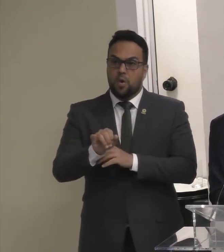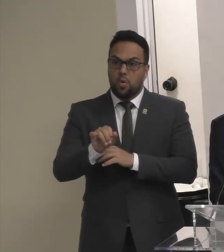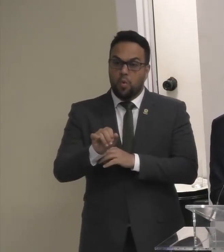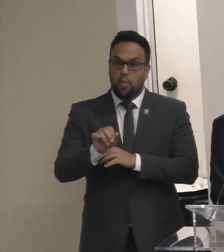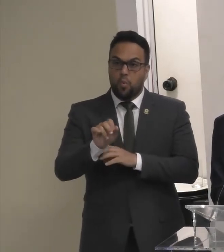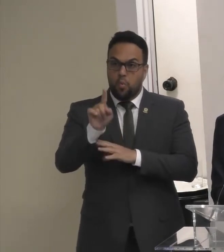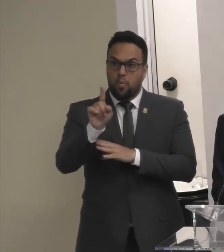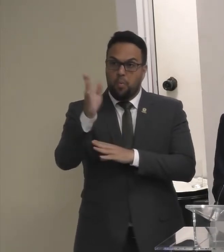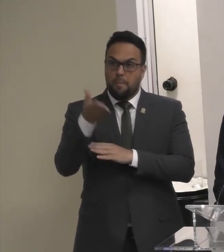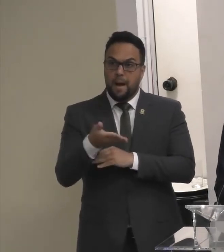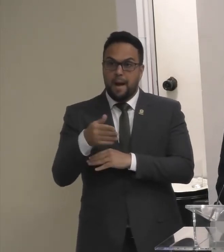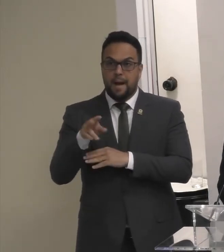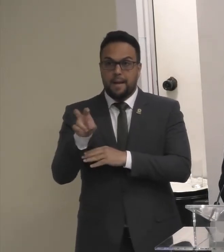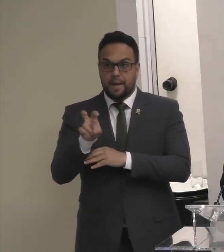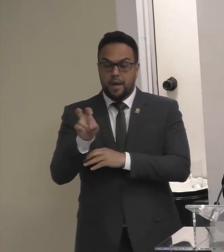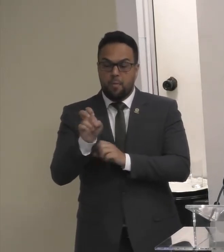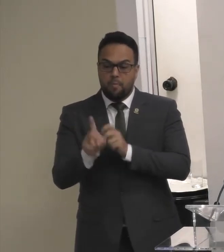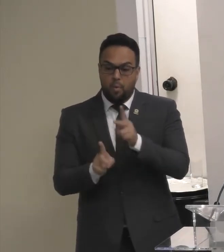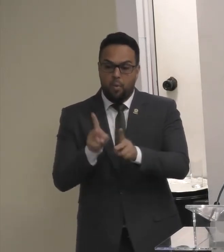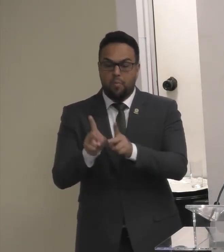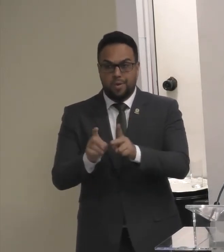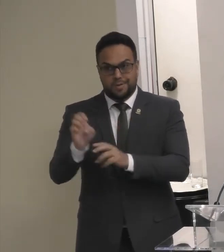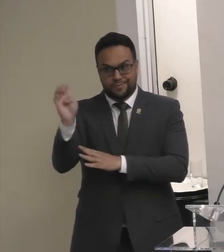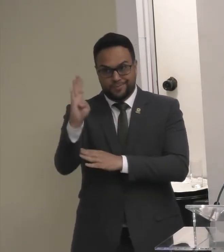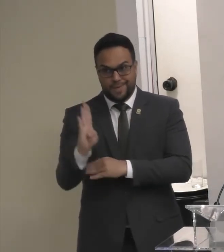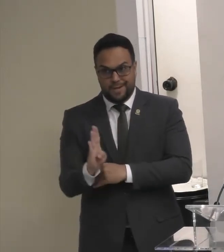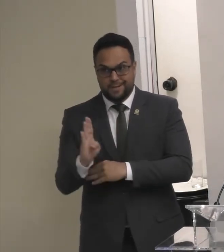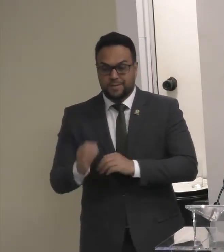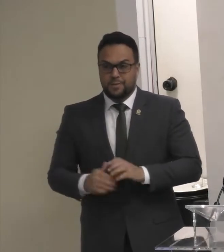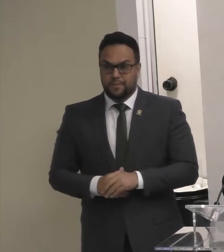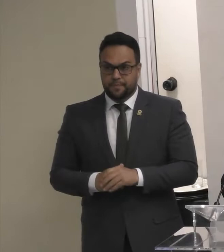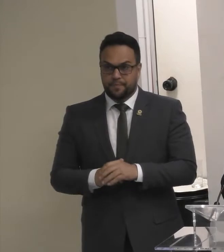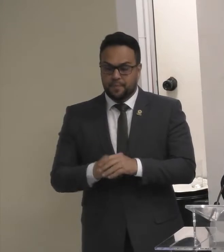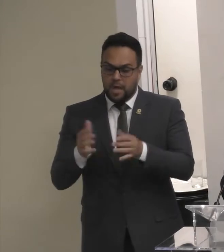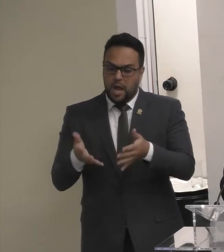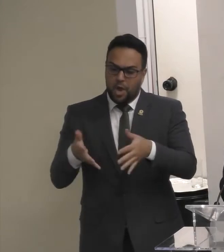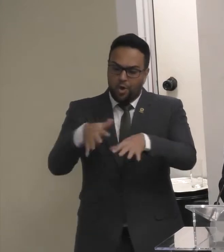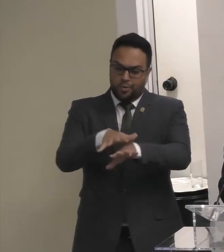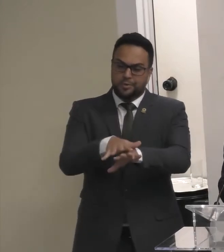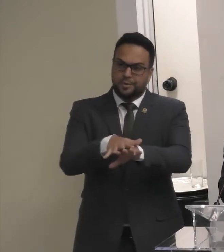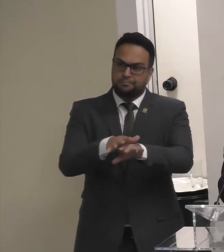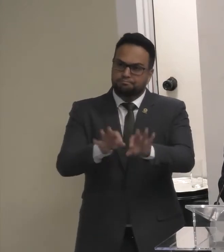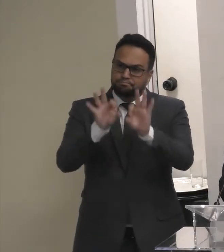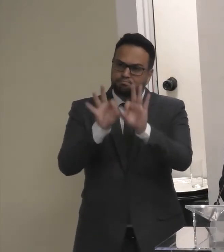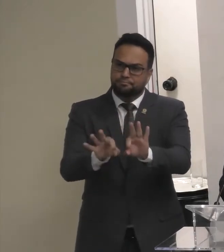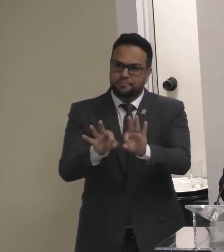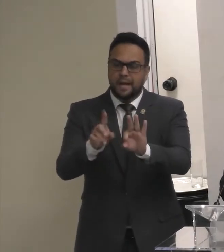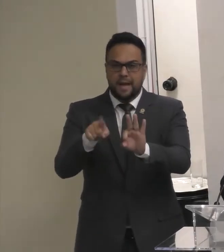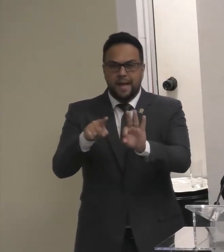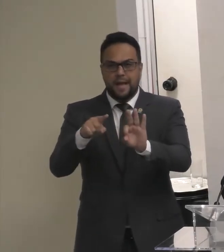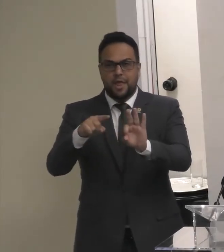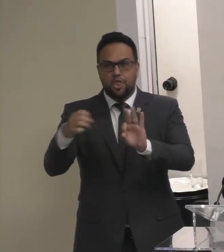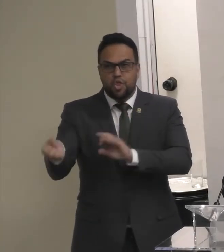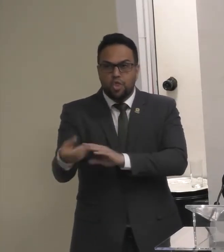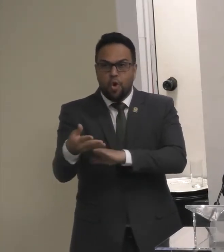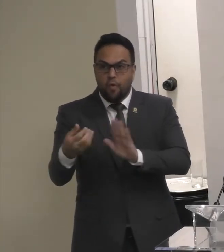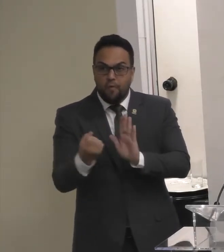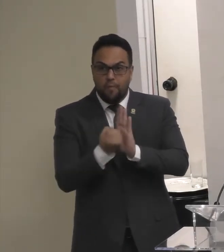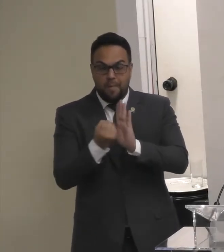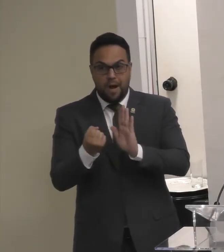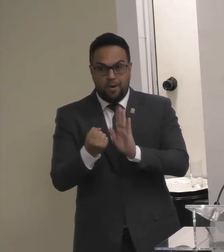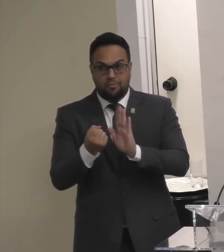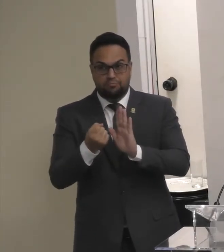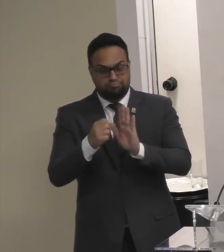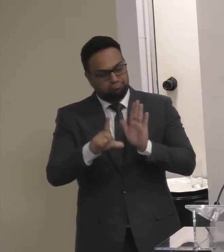população Brasileira A inclusão Sem dúvida É uma das grandes Virtudes Do novo Marco legal A